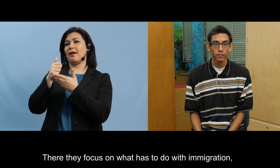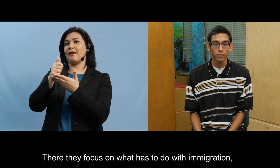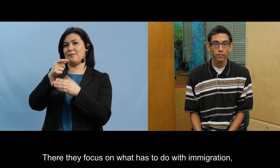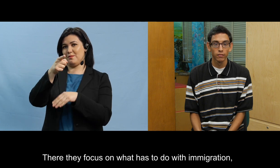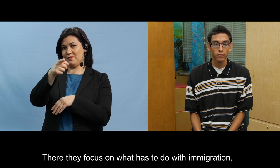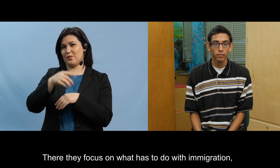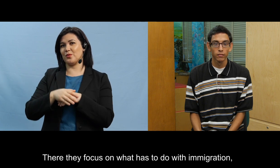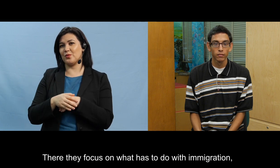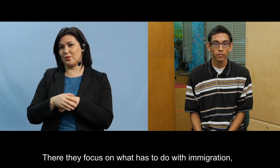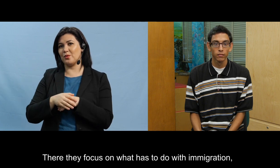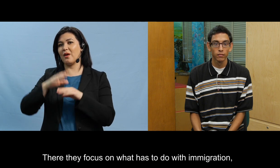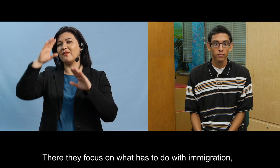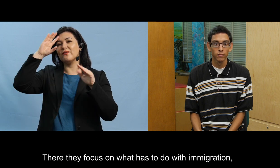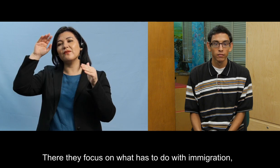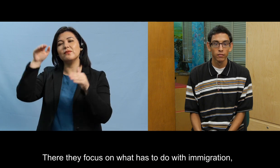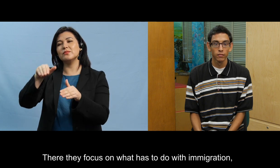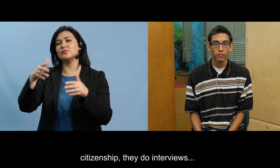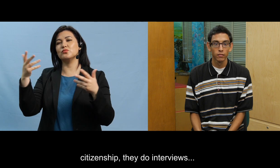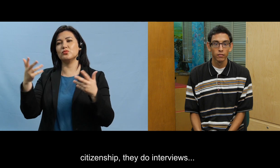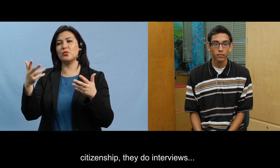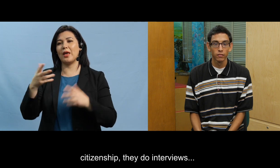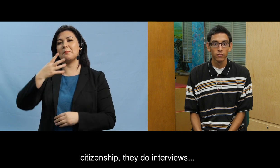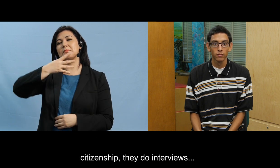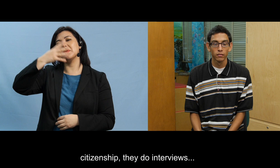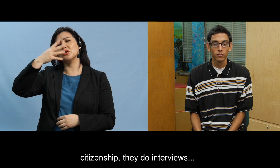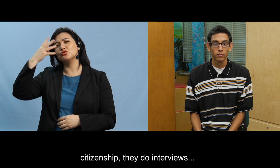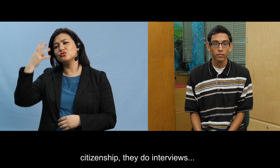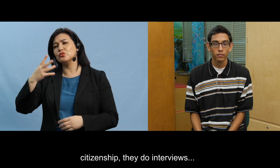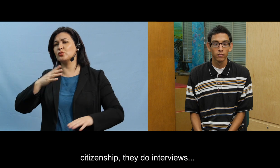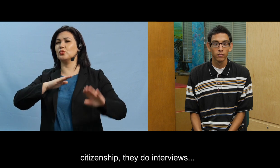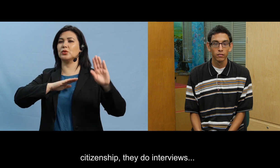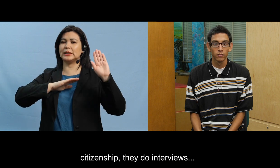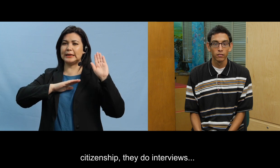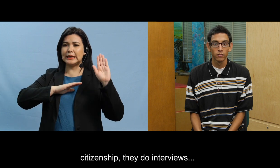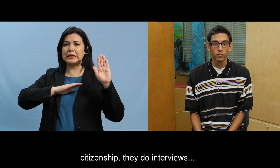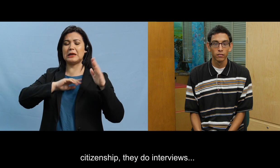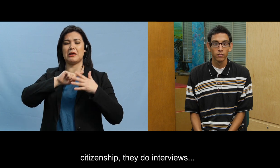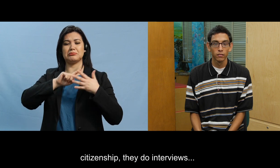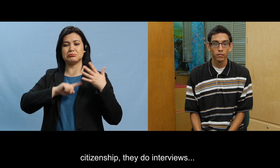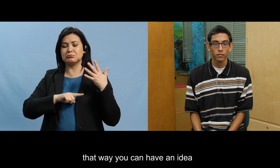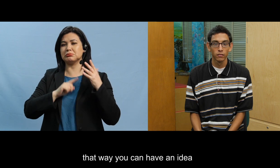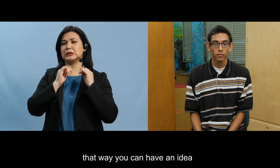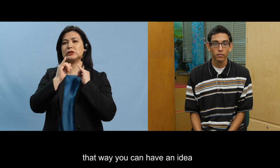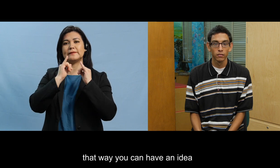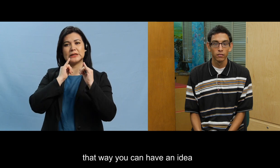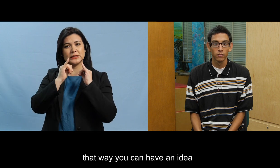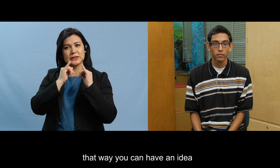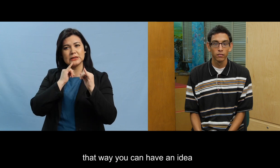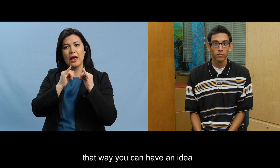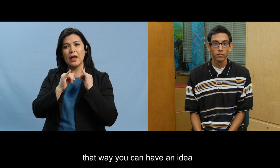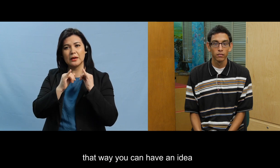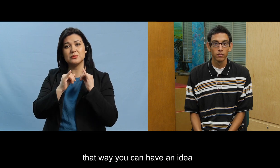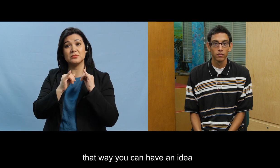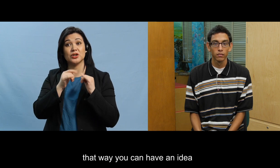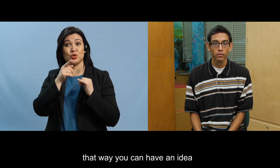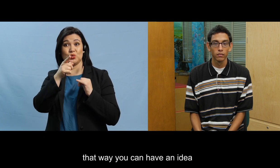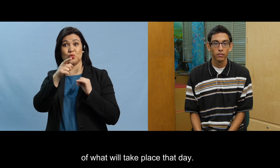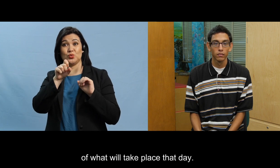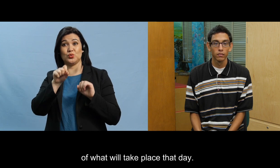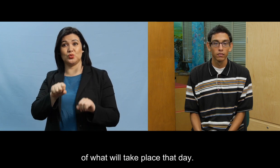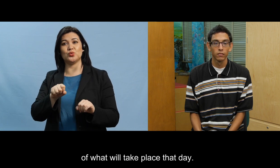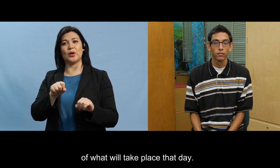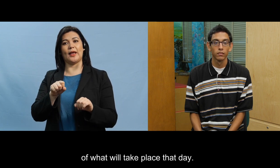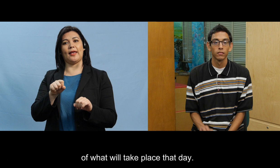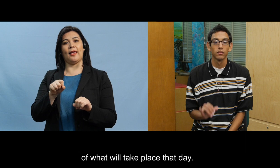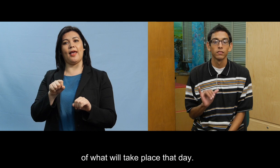enfocan en lo que tiene que ver con inmigración ciudadanía hacen entrevistas y así tú te puedes dar una